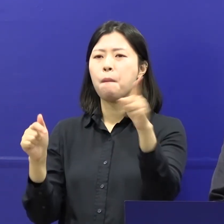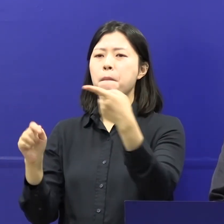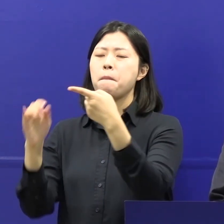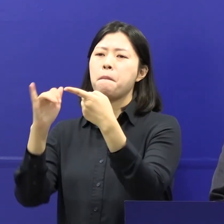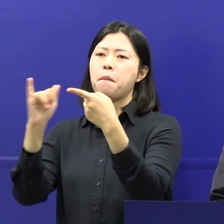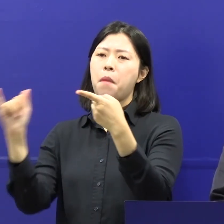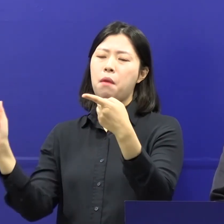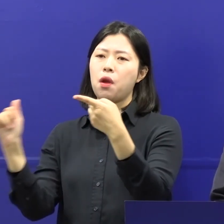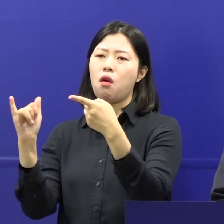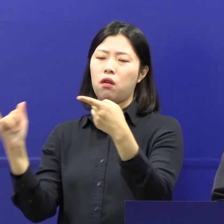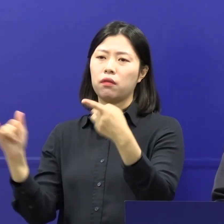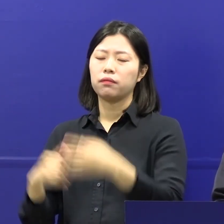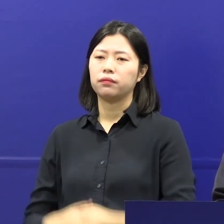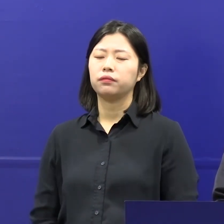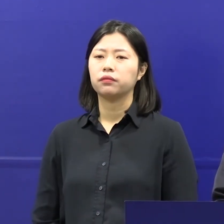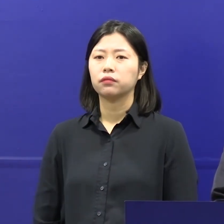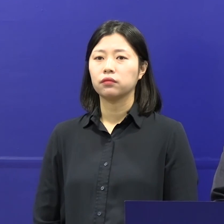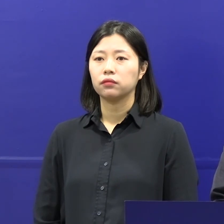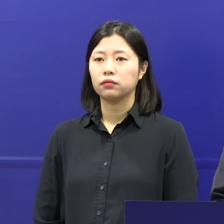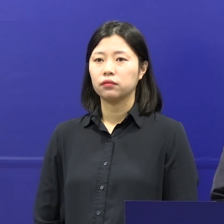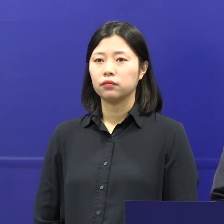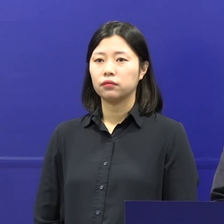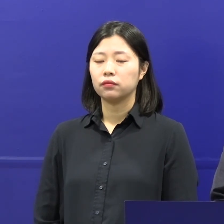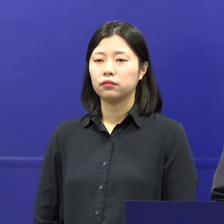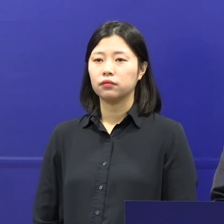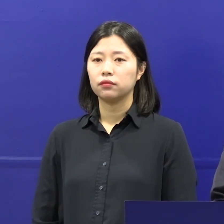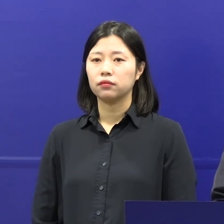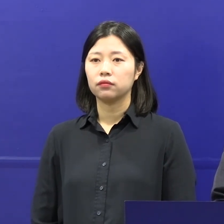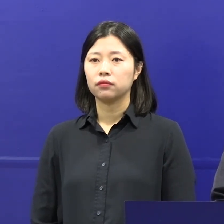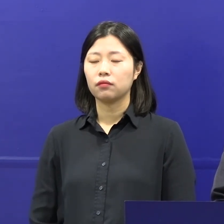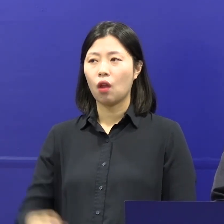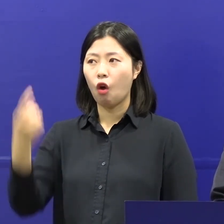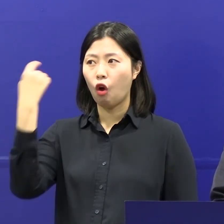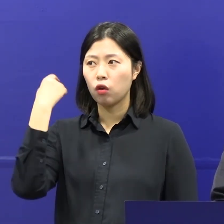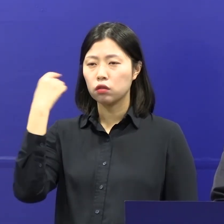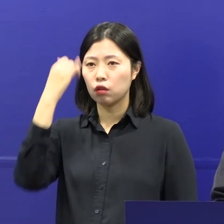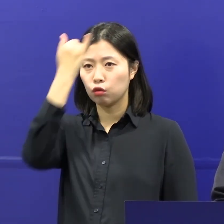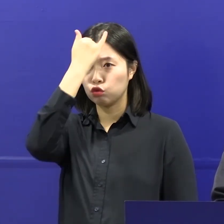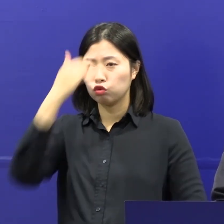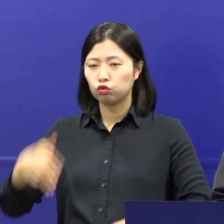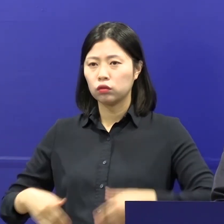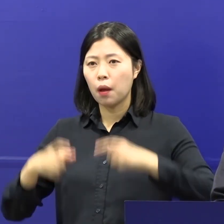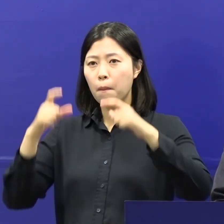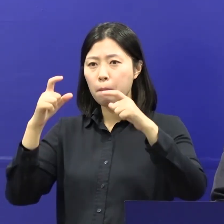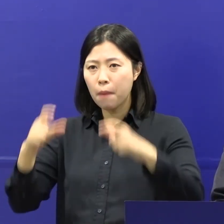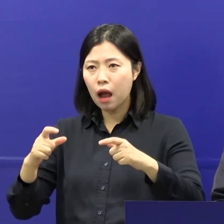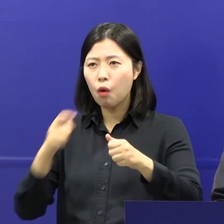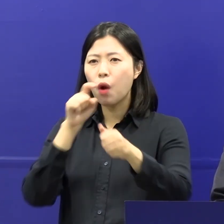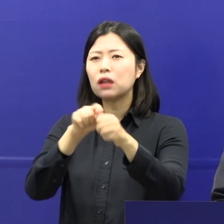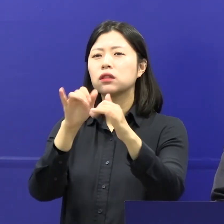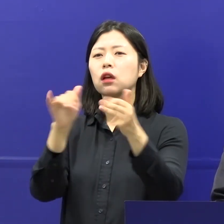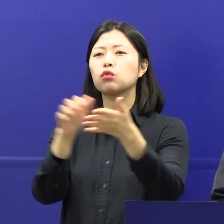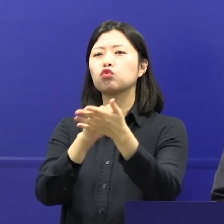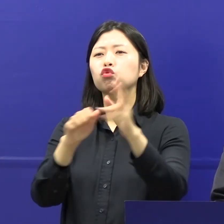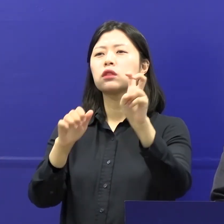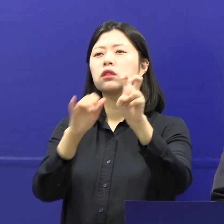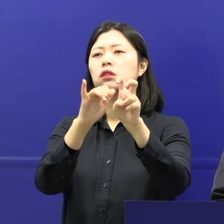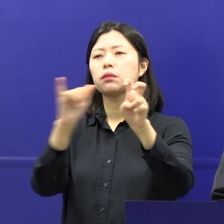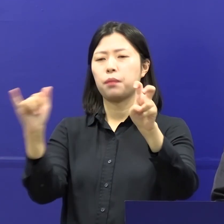그런 경향을 보이고 있고 어제는 충남 지역 확진자가 20명을 넘어서고 있어서